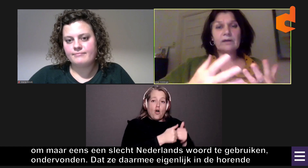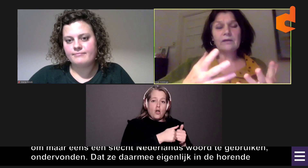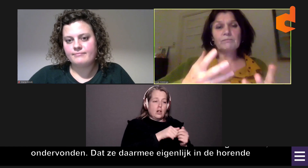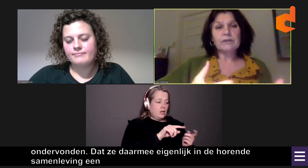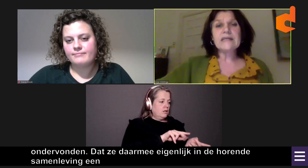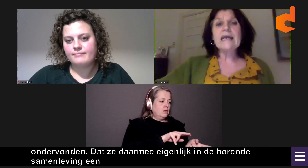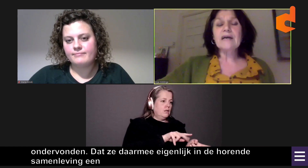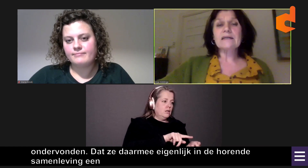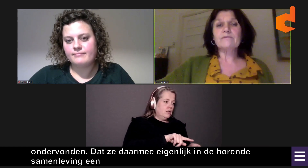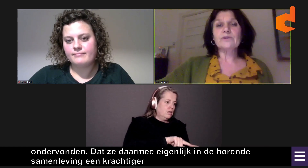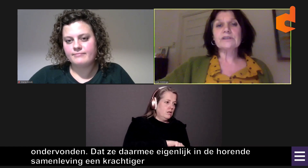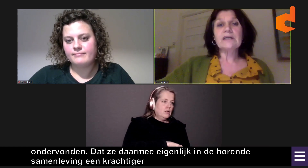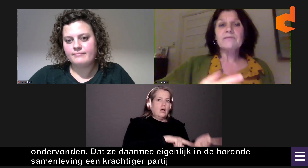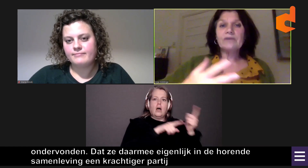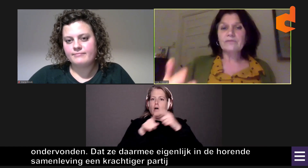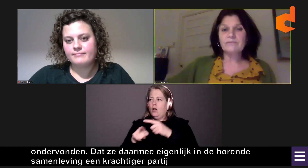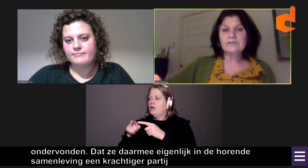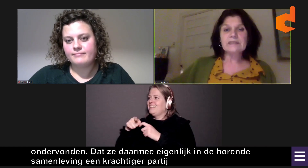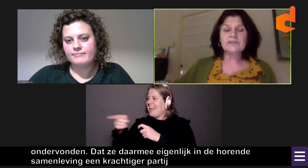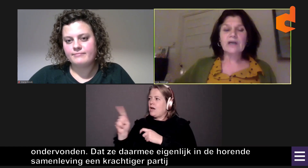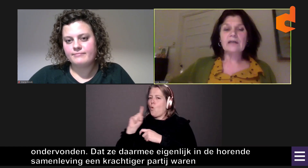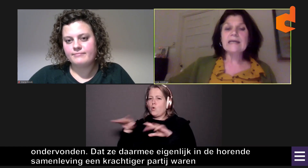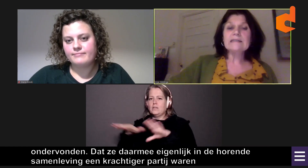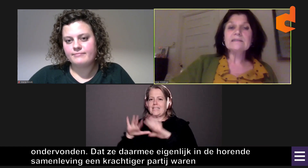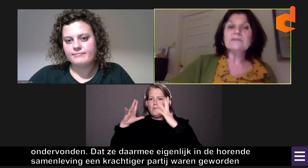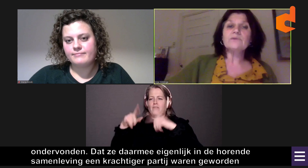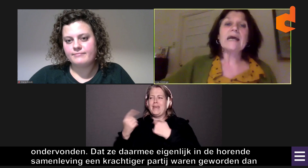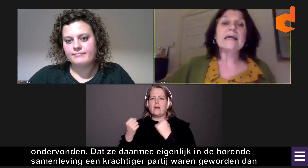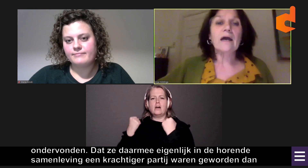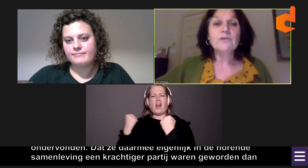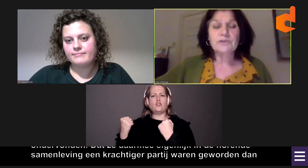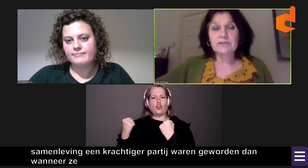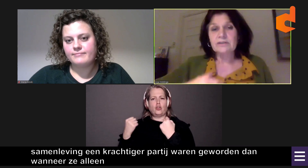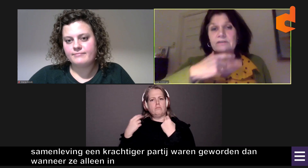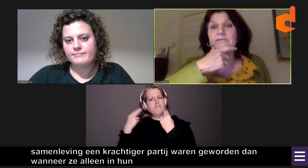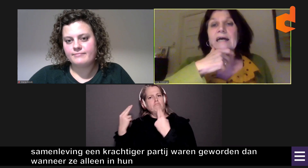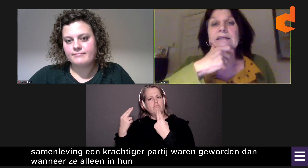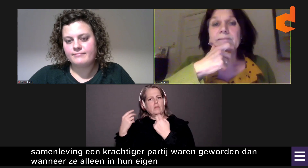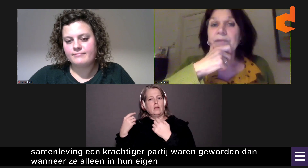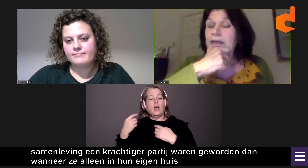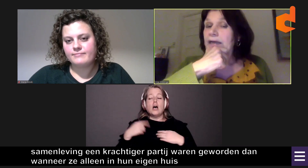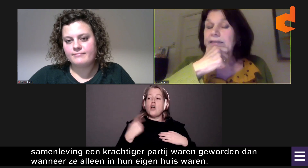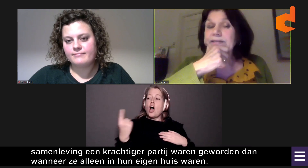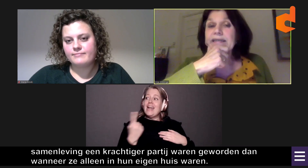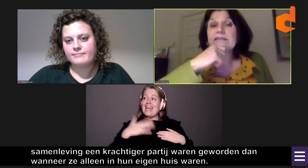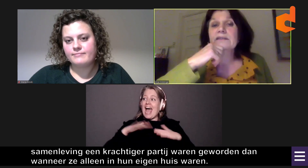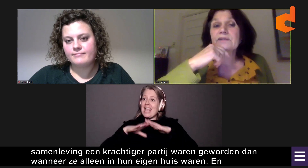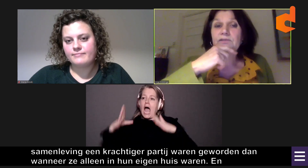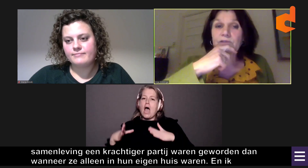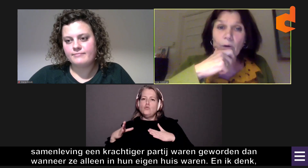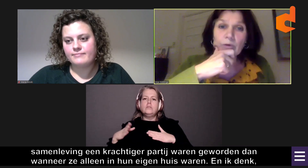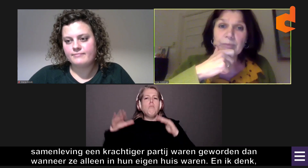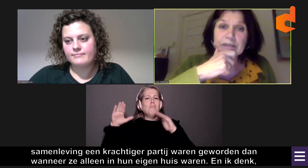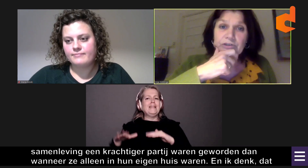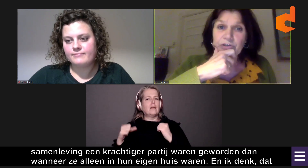partij waren geworden. Dan wanneer ze alleen in hun eigen huis waren. En ik denk dat